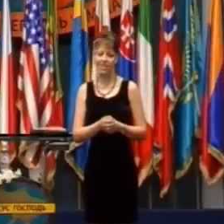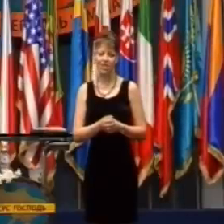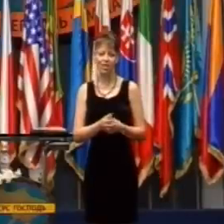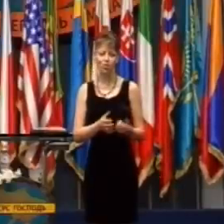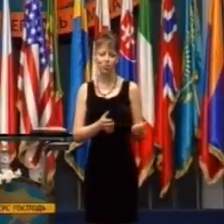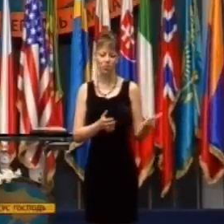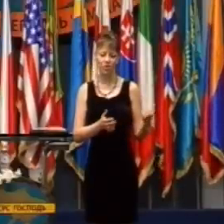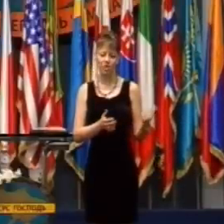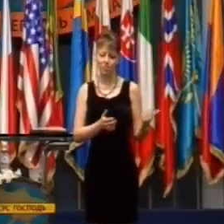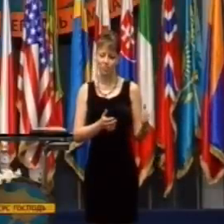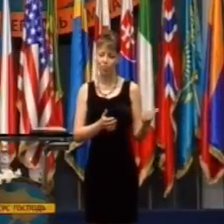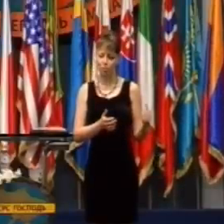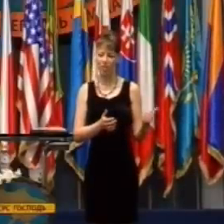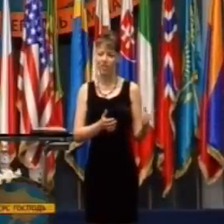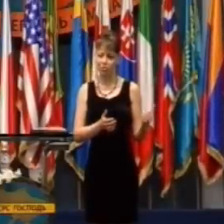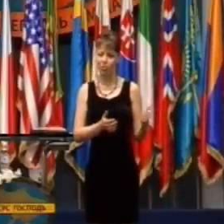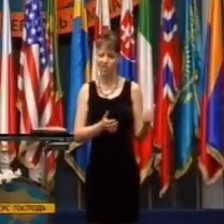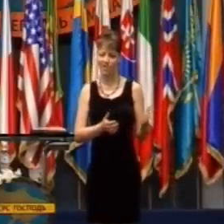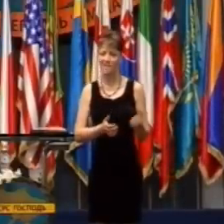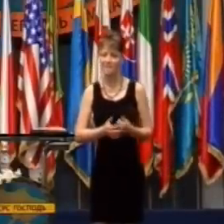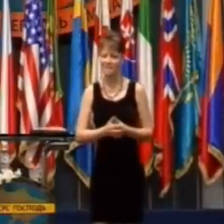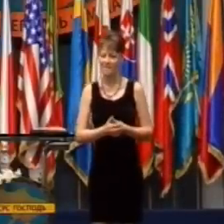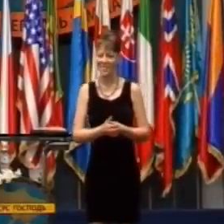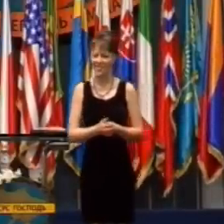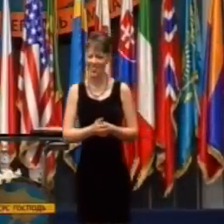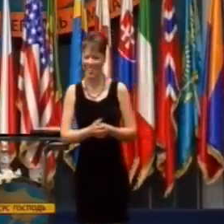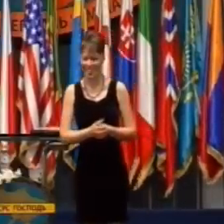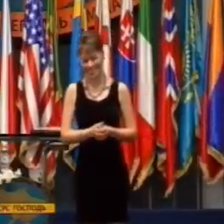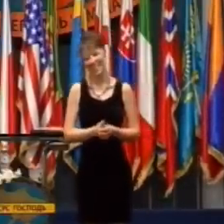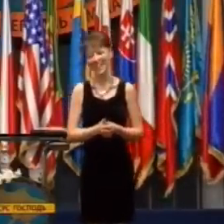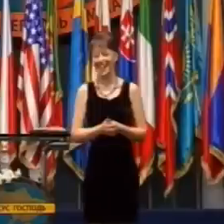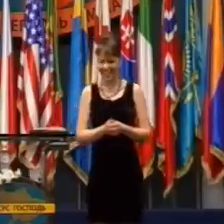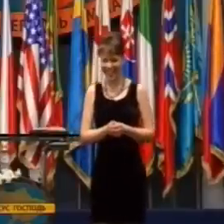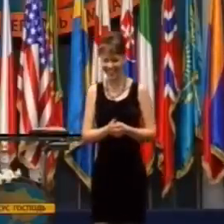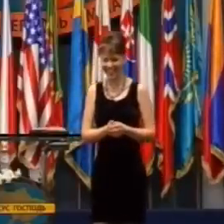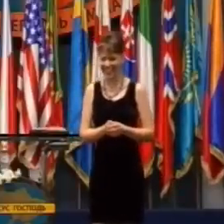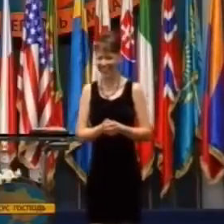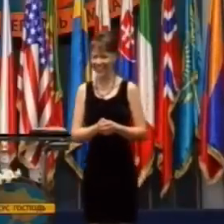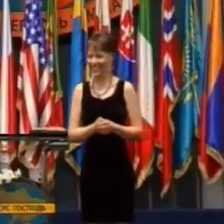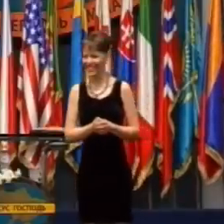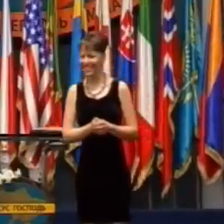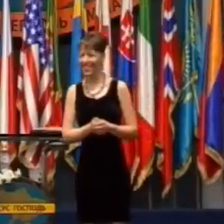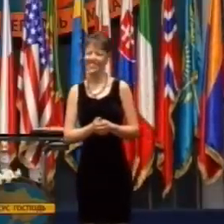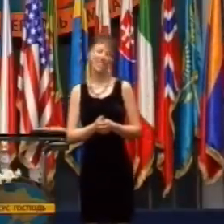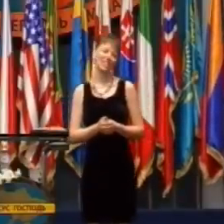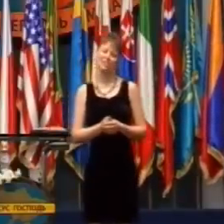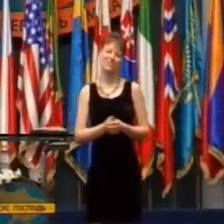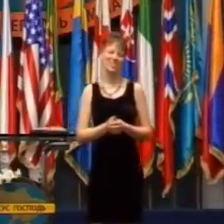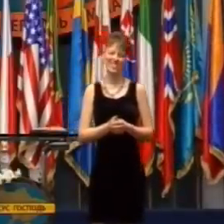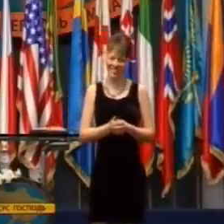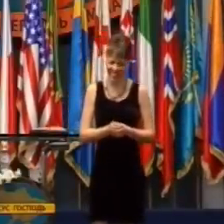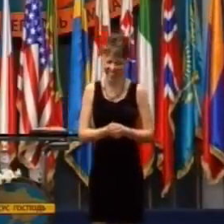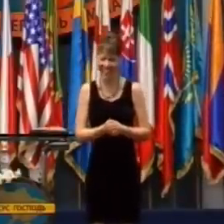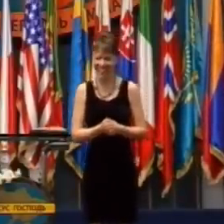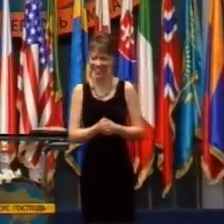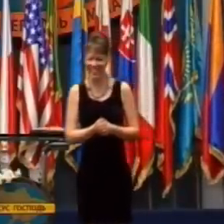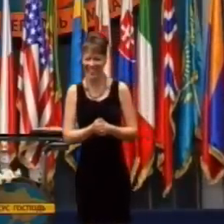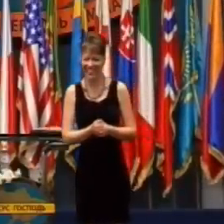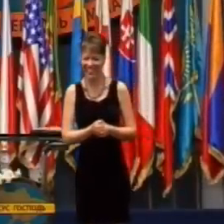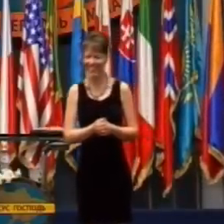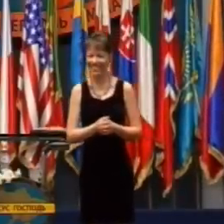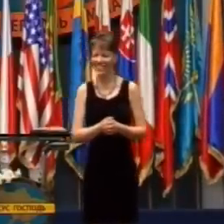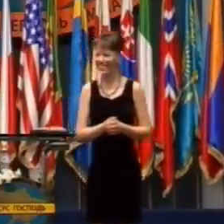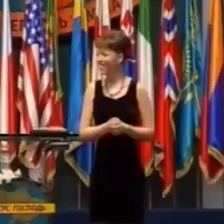ty si pricestoval už včera v noci, že je to tak? Povedal som, ano. Aha, myslel som si.